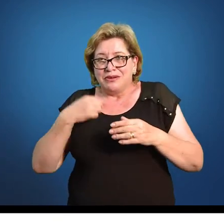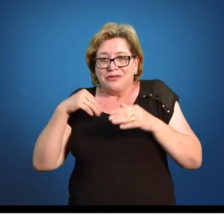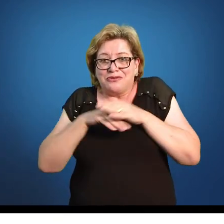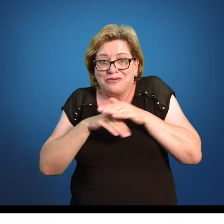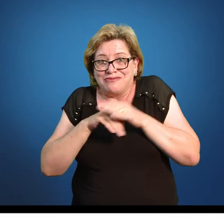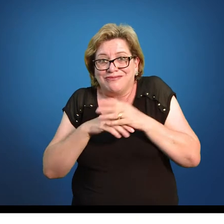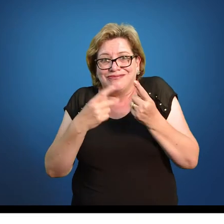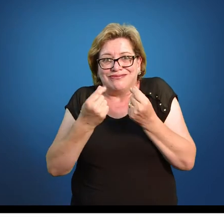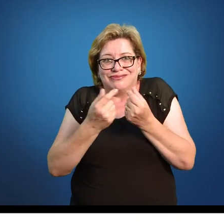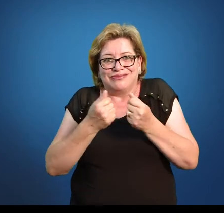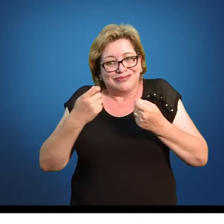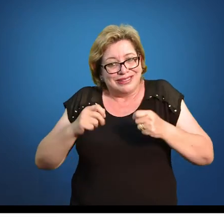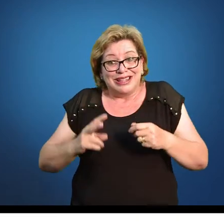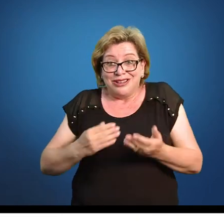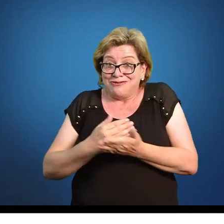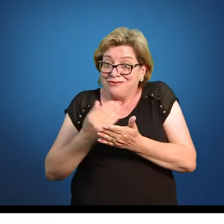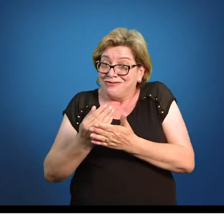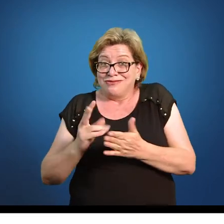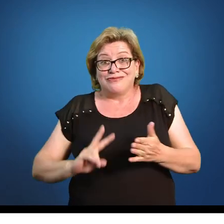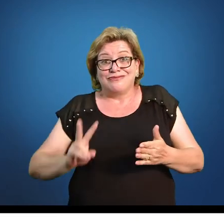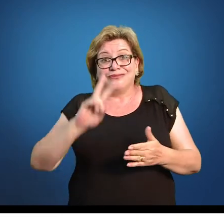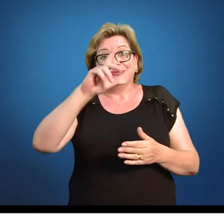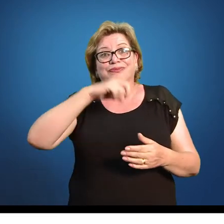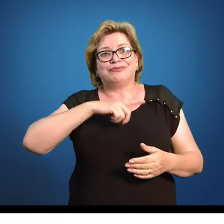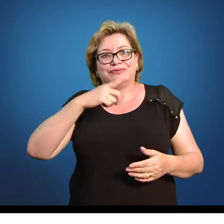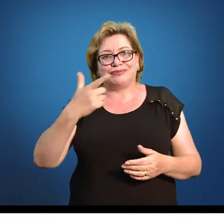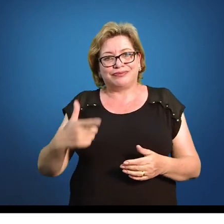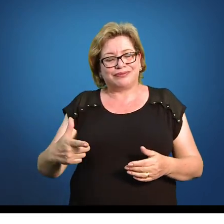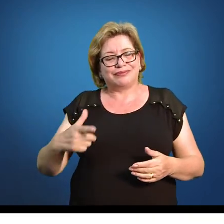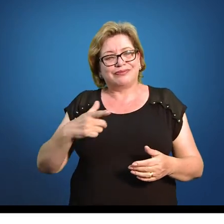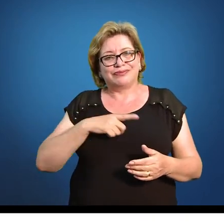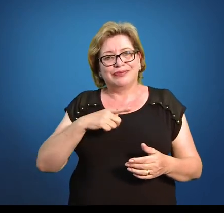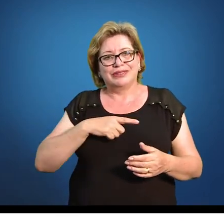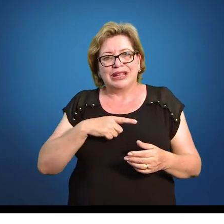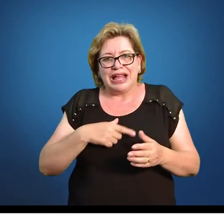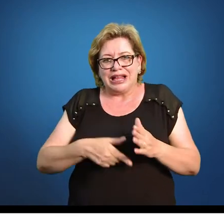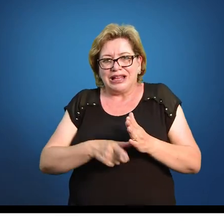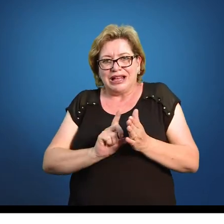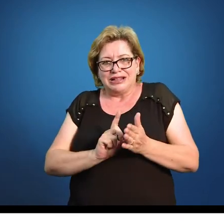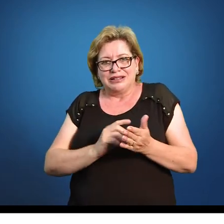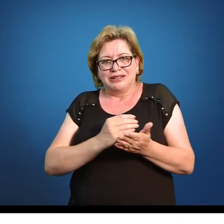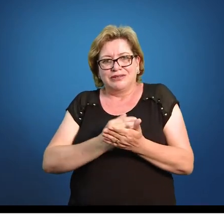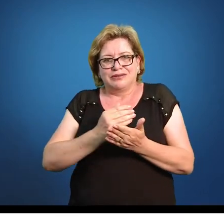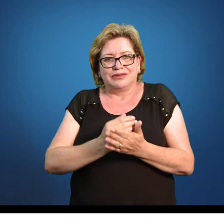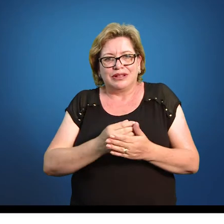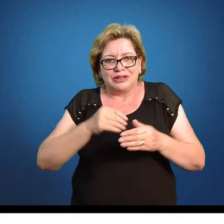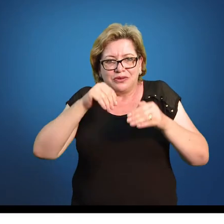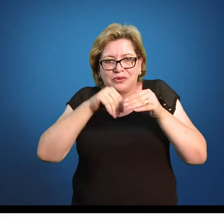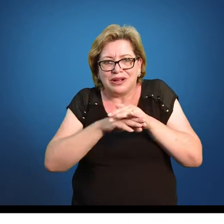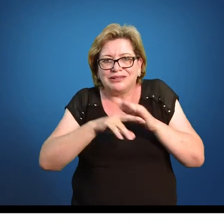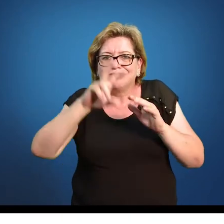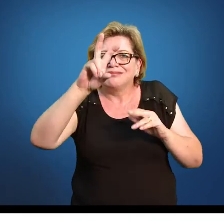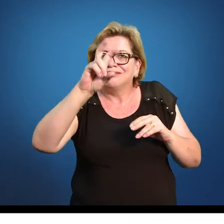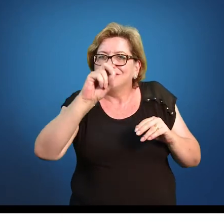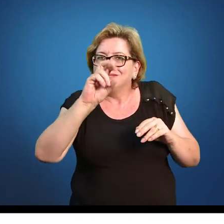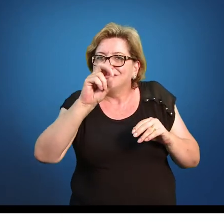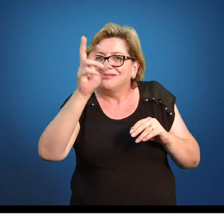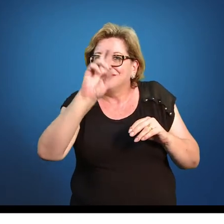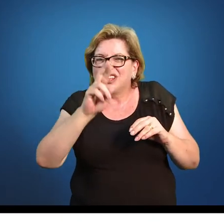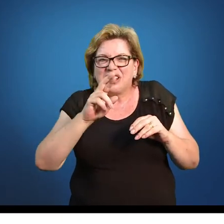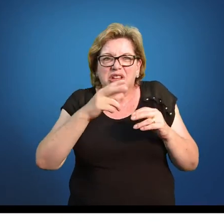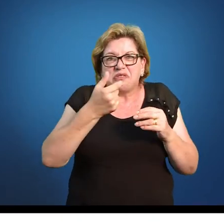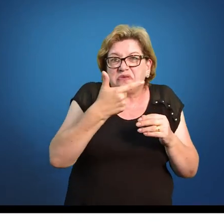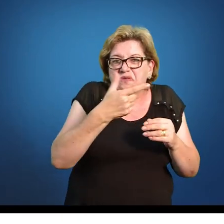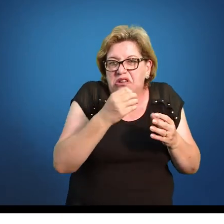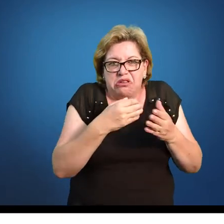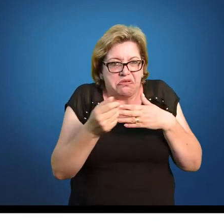Você tem que começar com algum valor. Você, não tem outro jeito, ah, eu vou começar uma poupança. Então, beleza. Você foi lá e depositou R$50, R$20, R